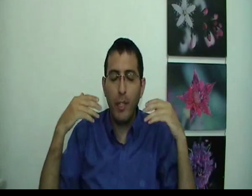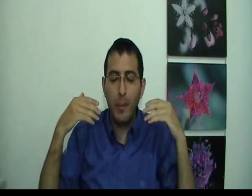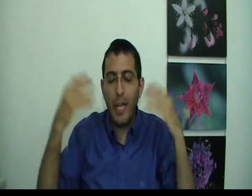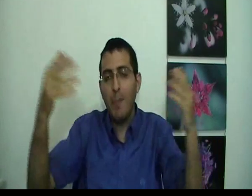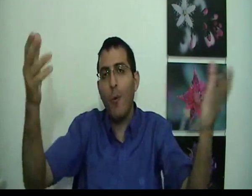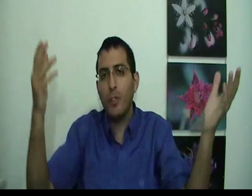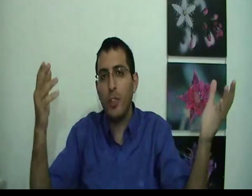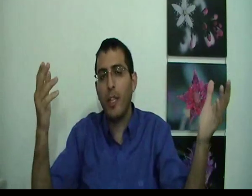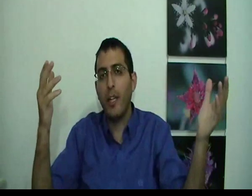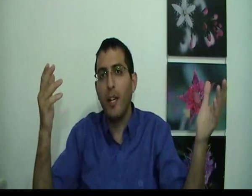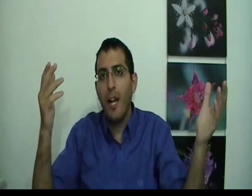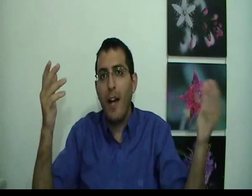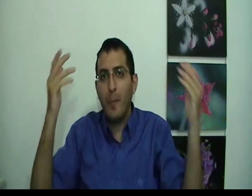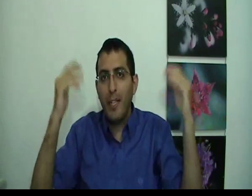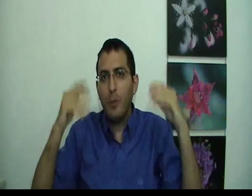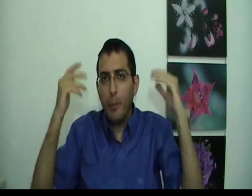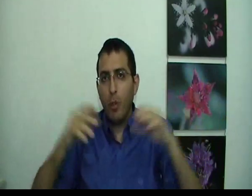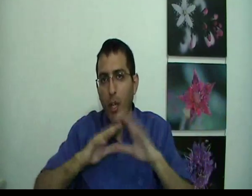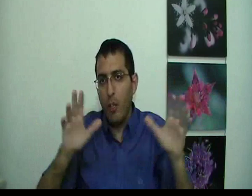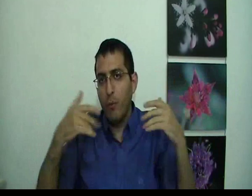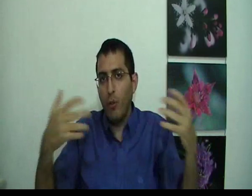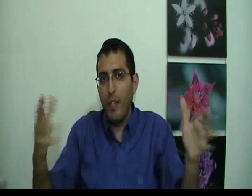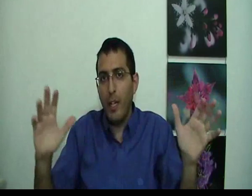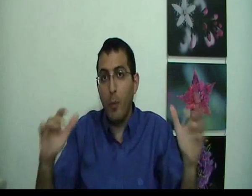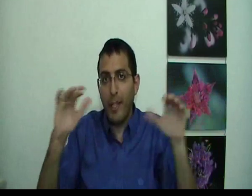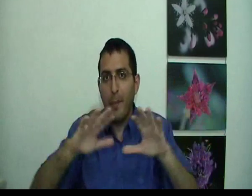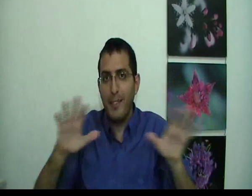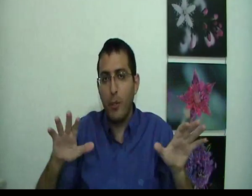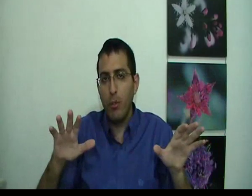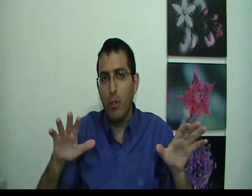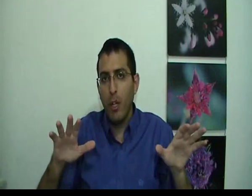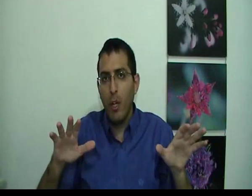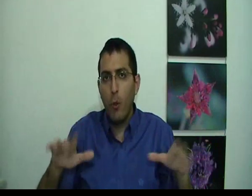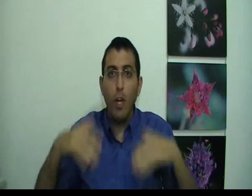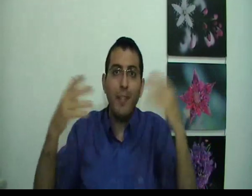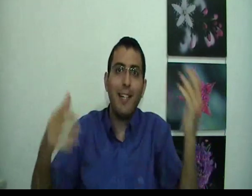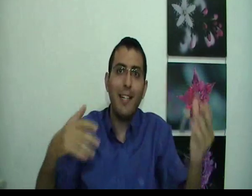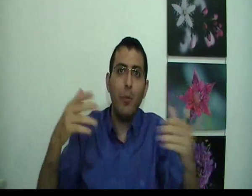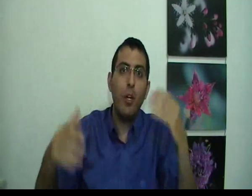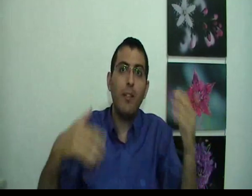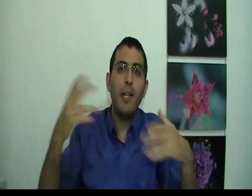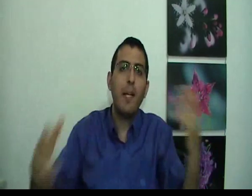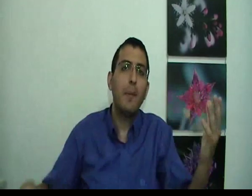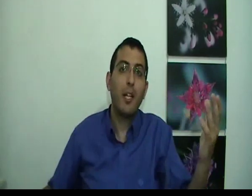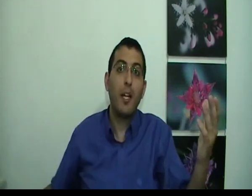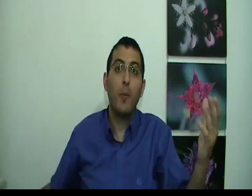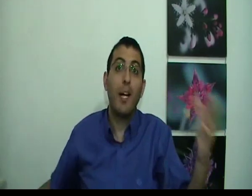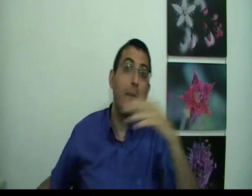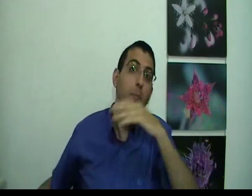לדמיין מה הוא רוצה שיקרה אבל בנאם שהוא בתוך חלום והוא חווה חלום כמציאות הוא לא מתכנה, הוא לא יכול לתכנה מה יהיה במשך החלום בחלום יש בו